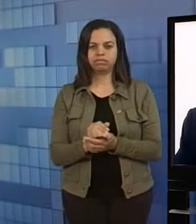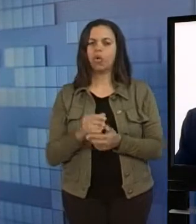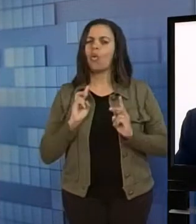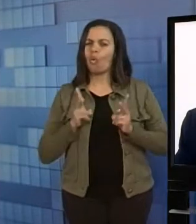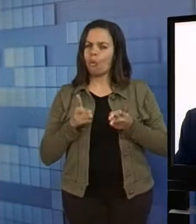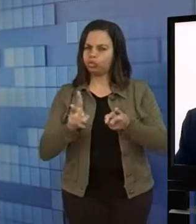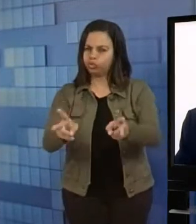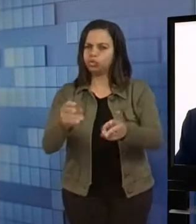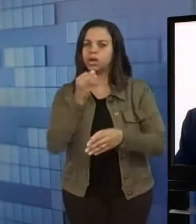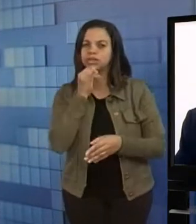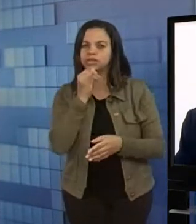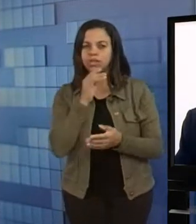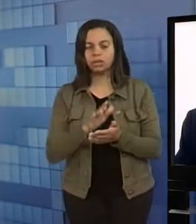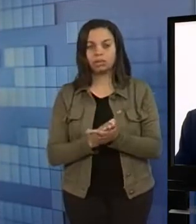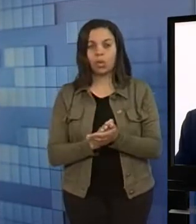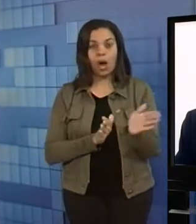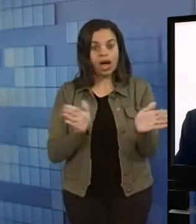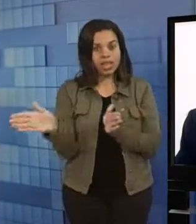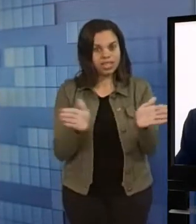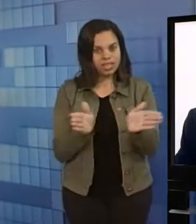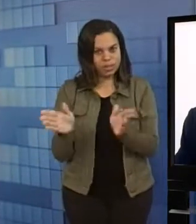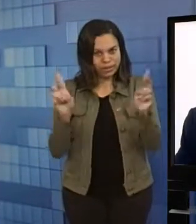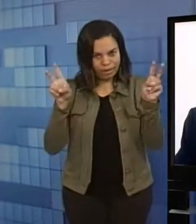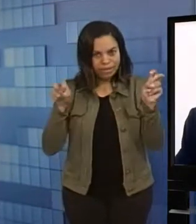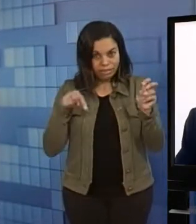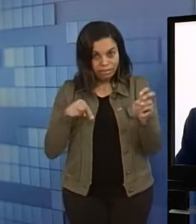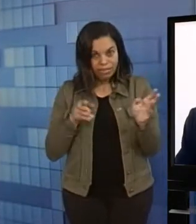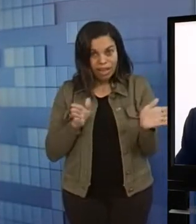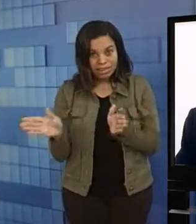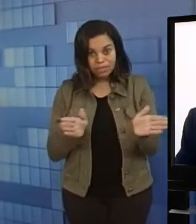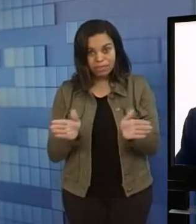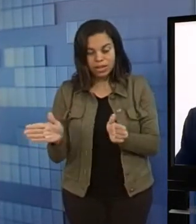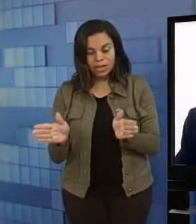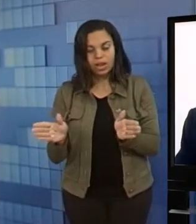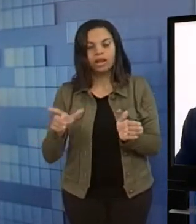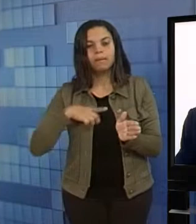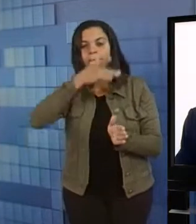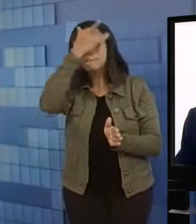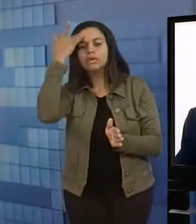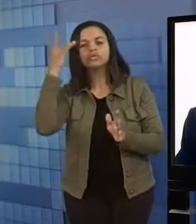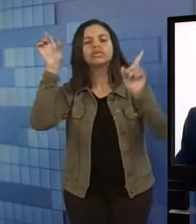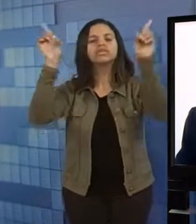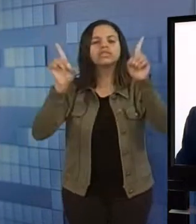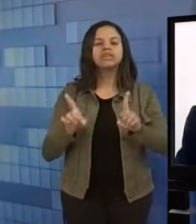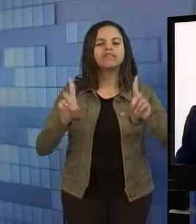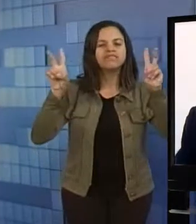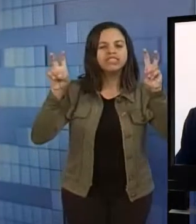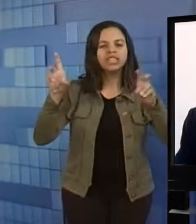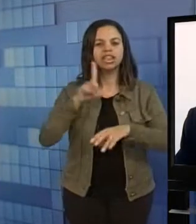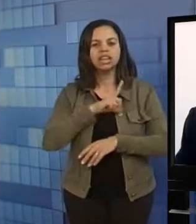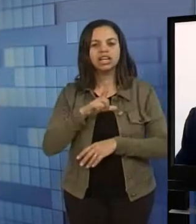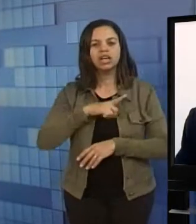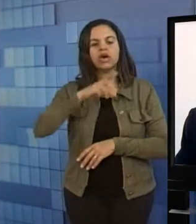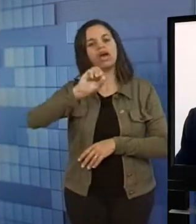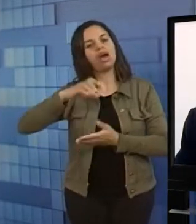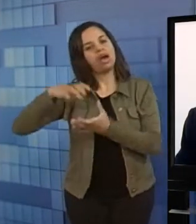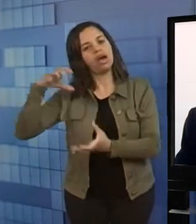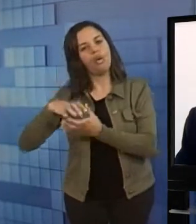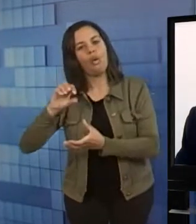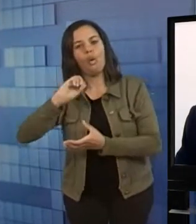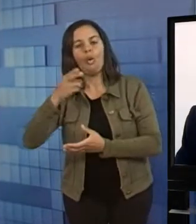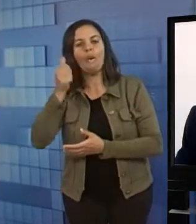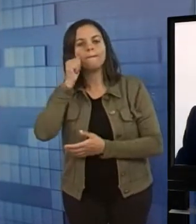continuam, né? Por exemplo, a questão da acessibilidade. Então, a acessibilidade para a pessoa com deficiência, para o idoso, para a